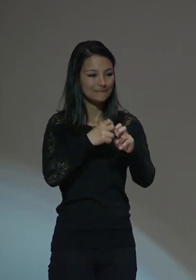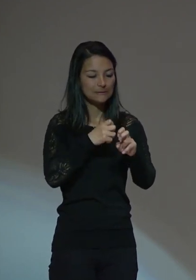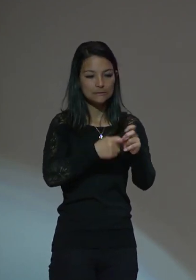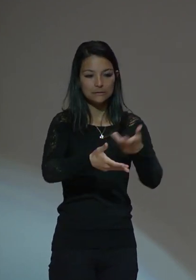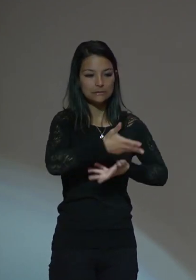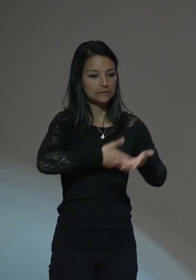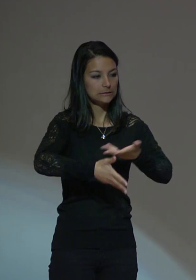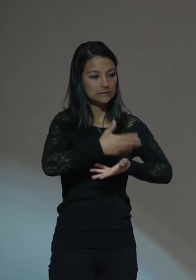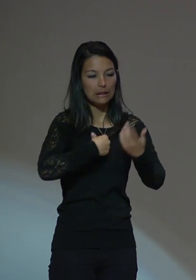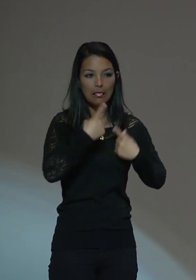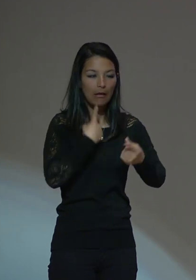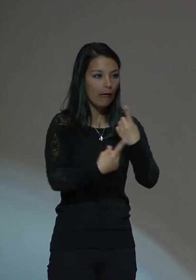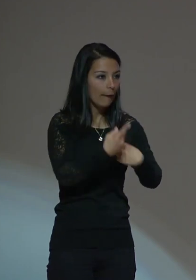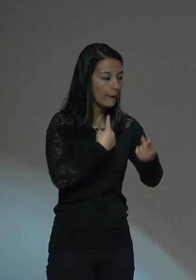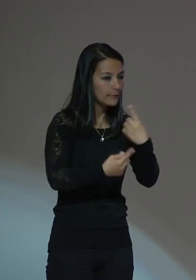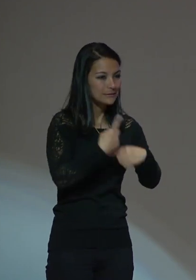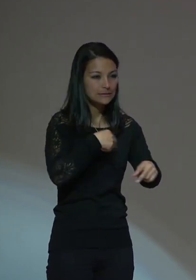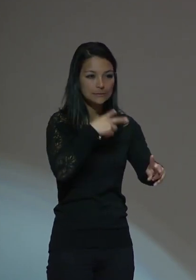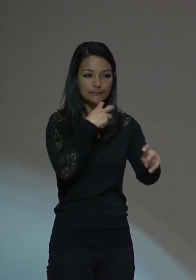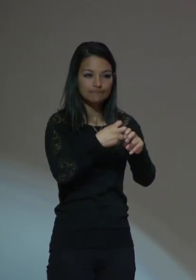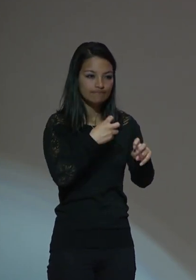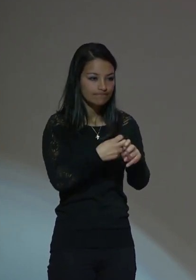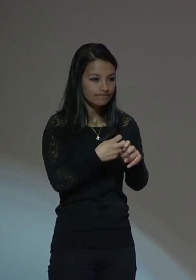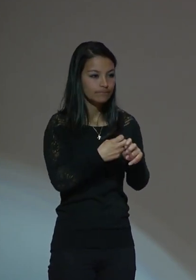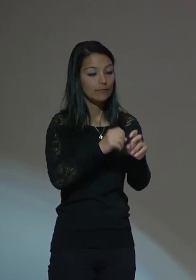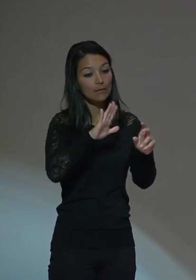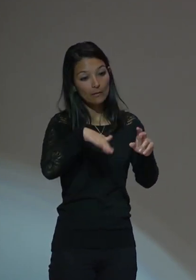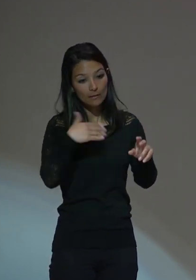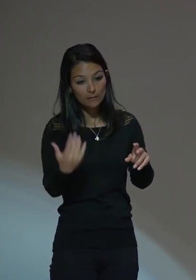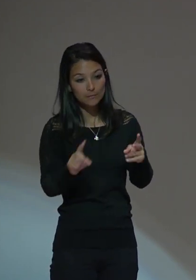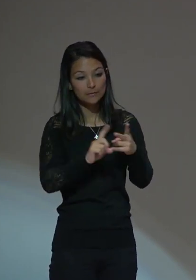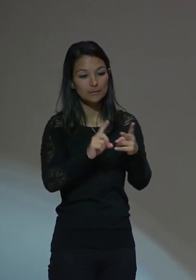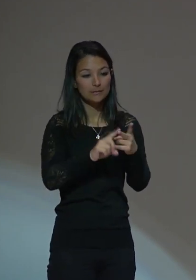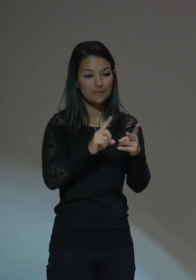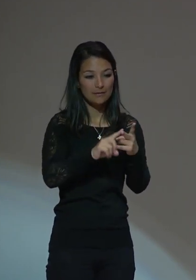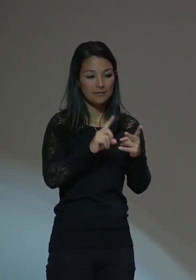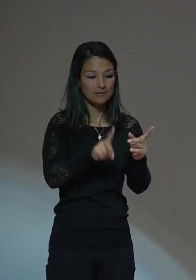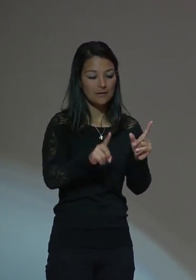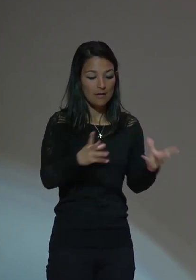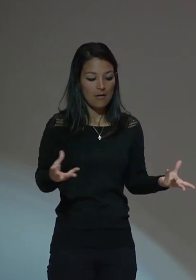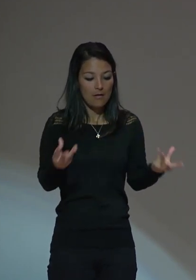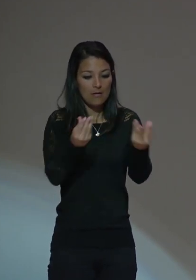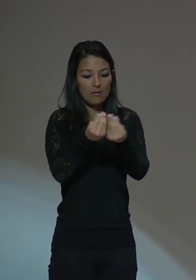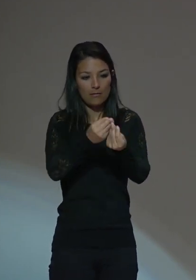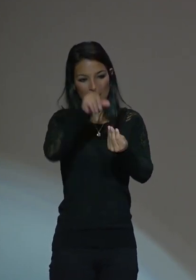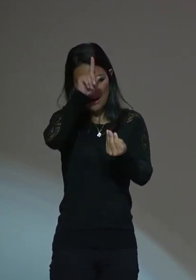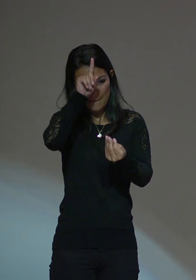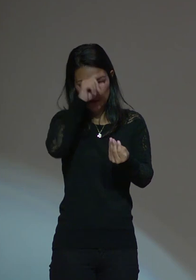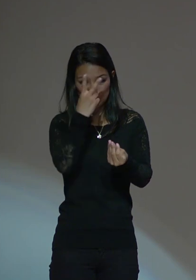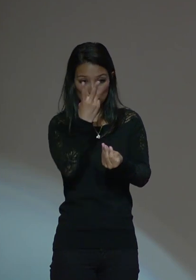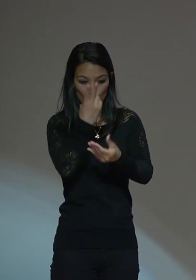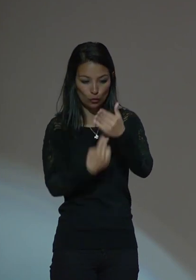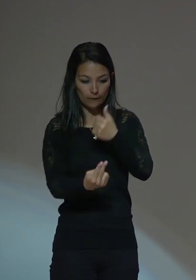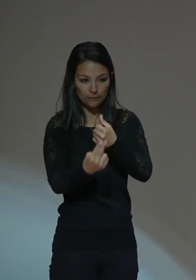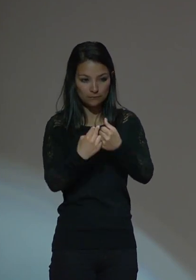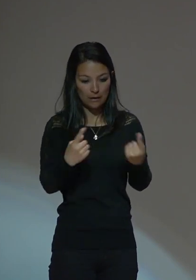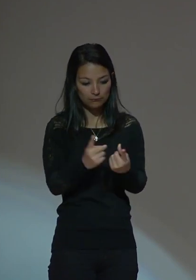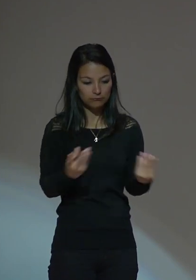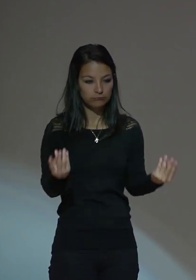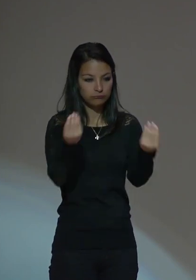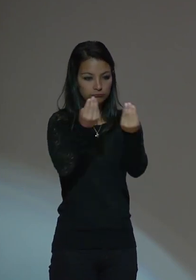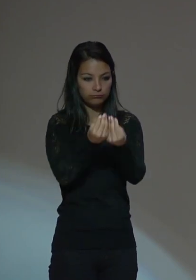después de la unificación de las dos Alemanias. Eso, yo era